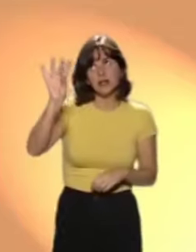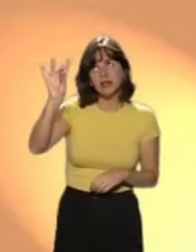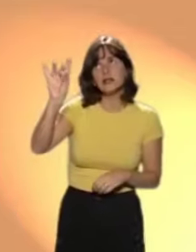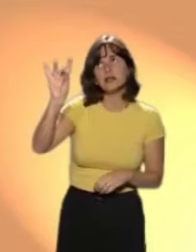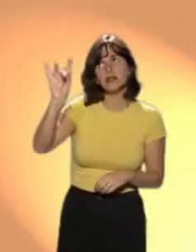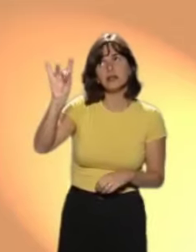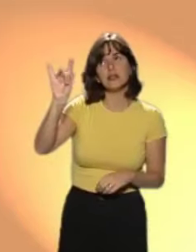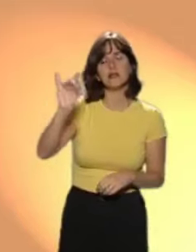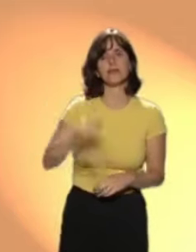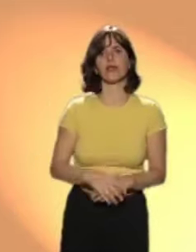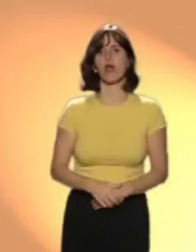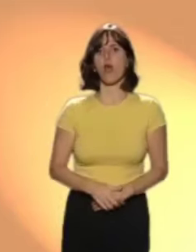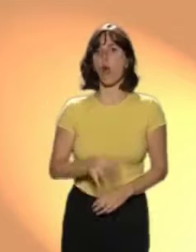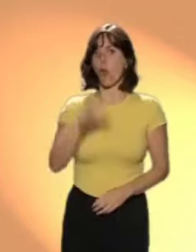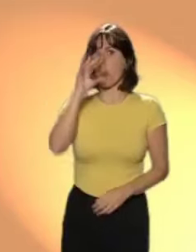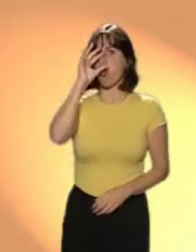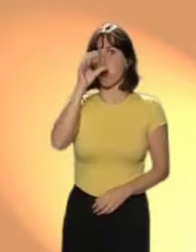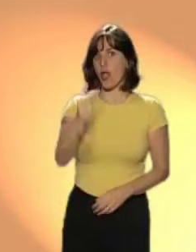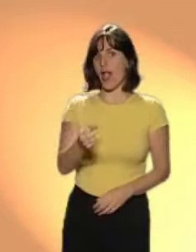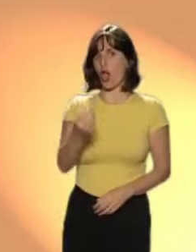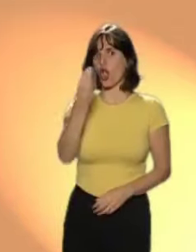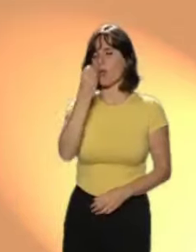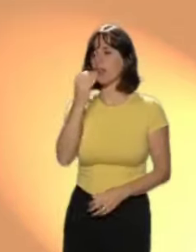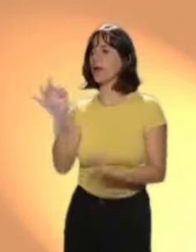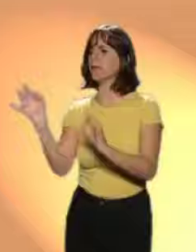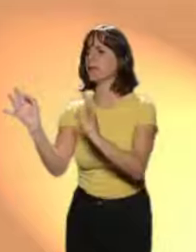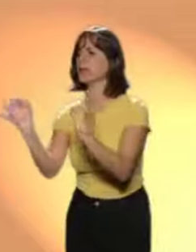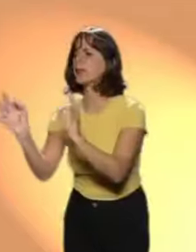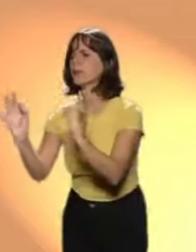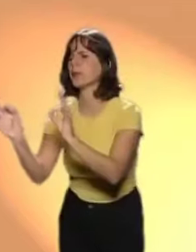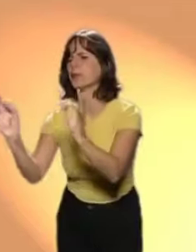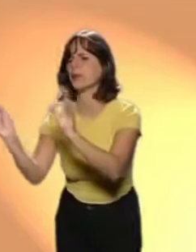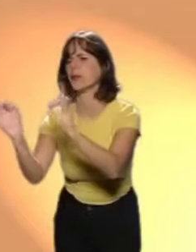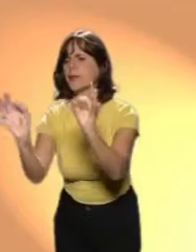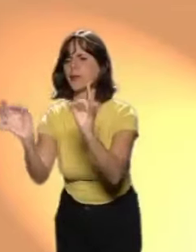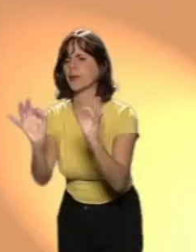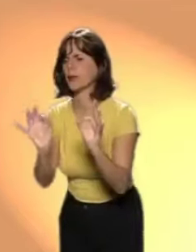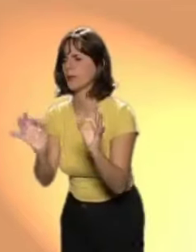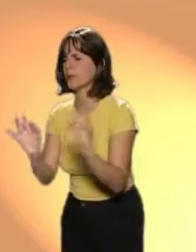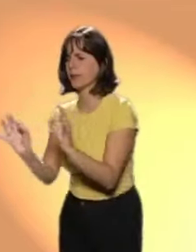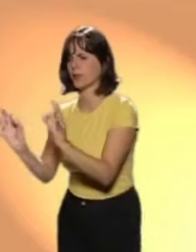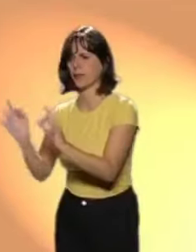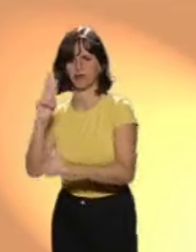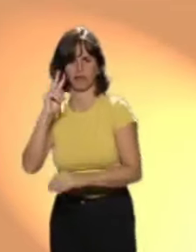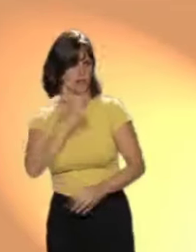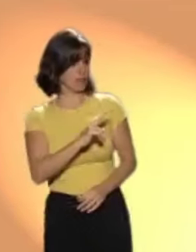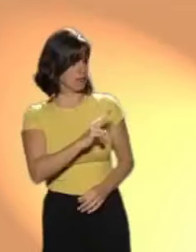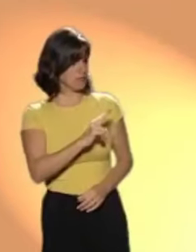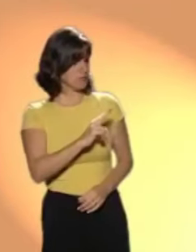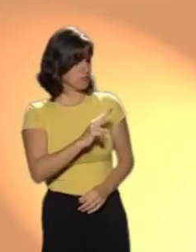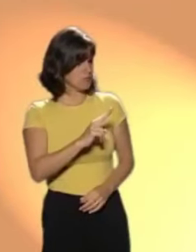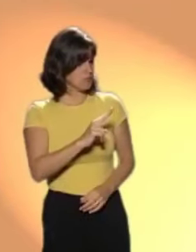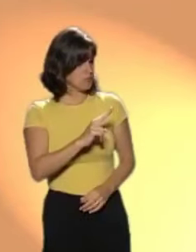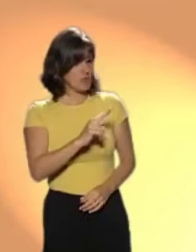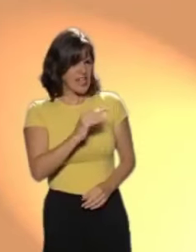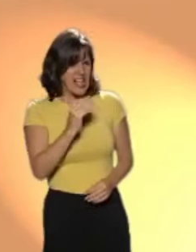fuego, ¿vale? La niña dijo Sí, sí, sí Mientras la bruja preparaba la comida La niña